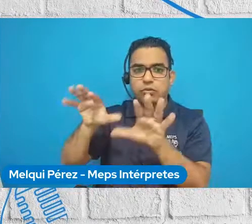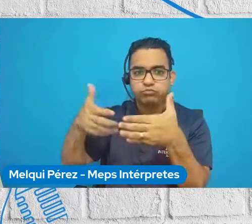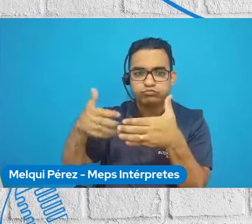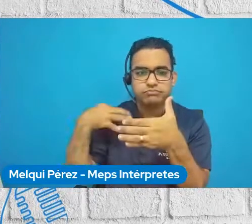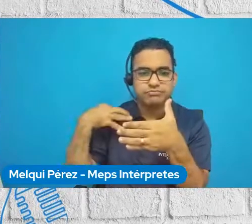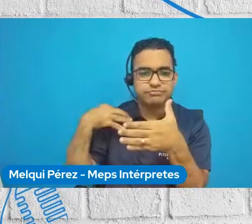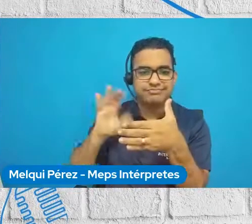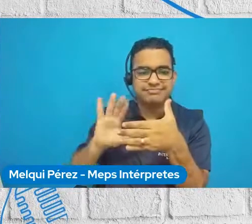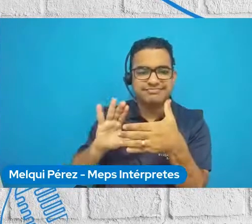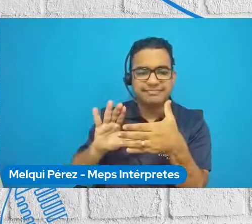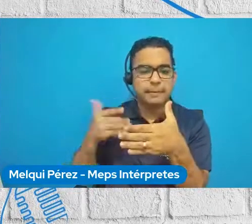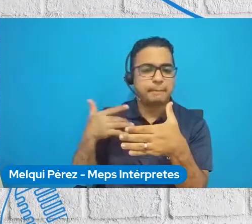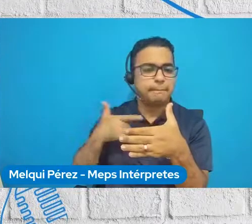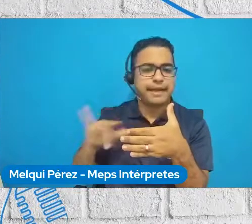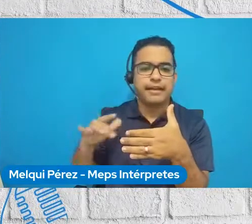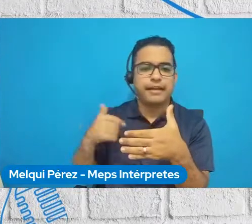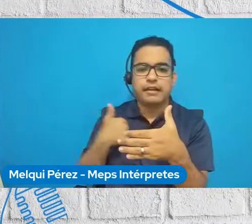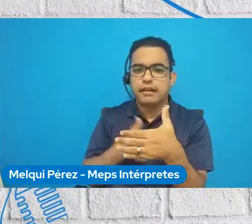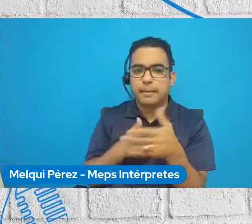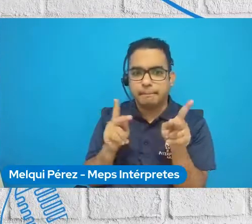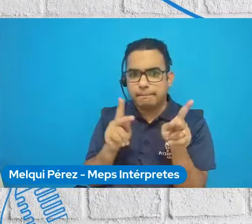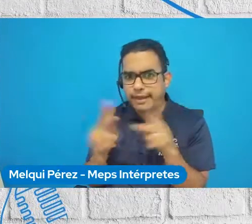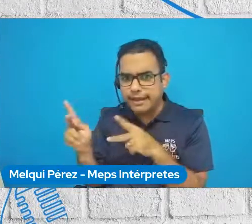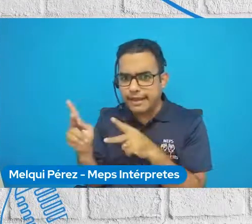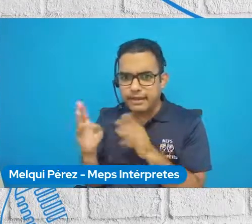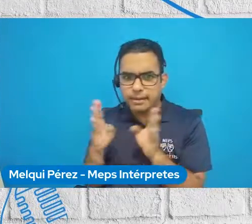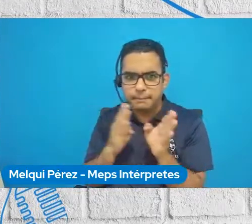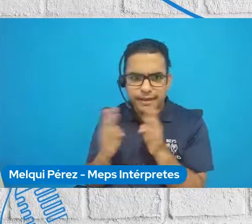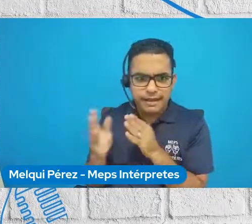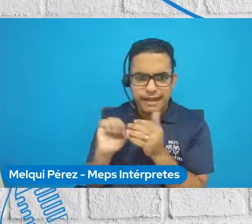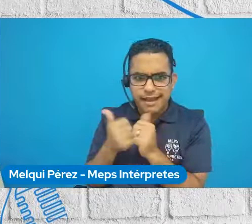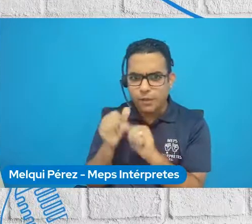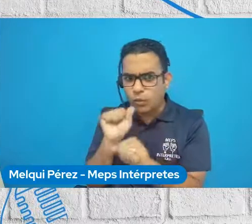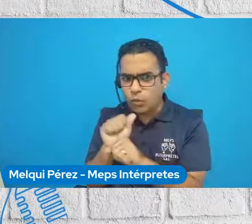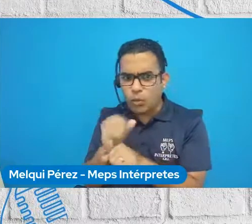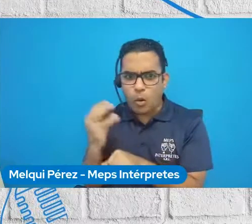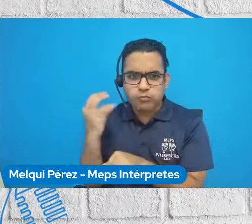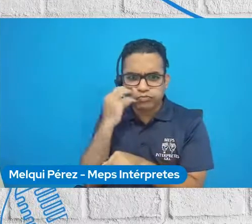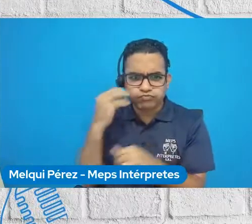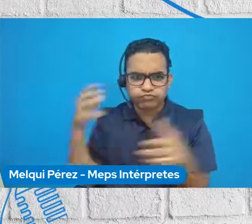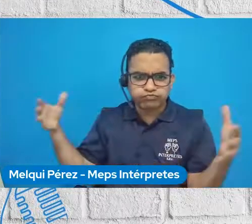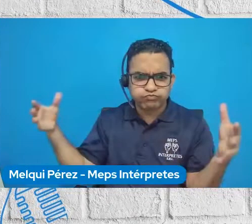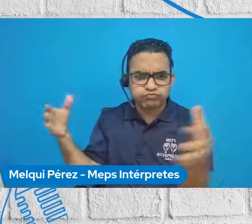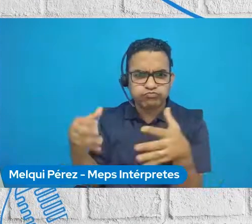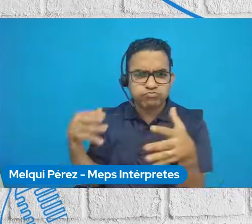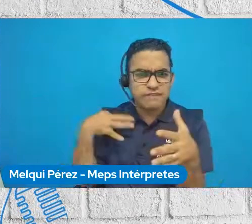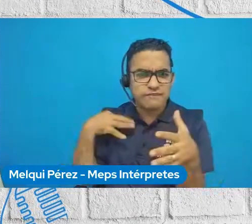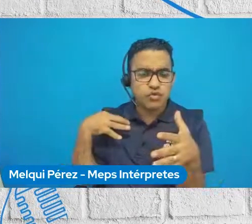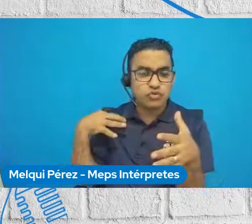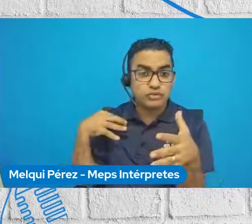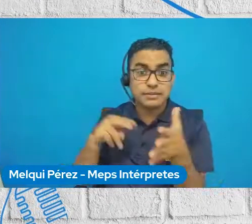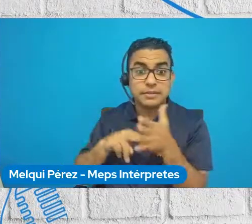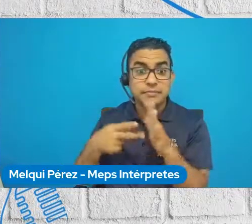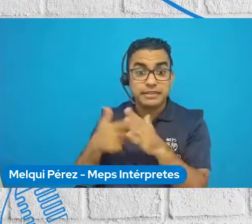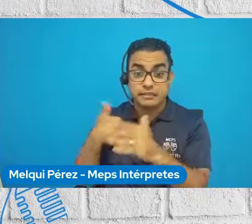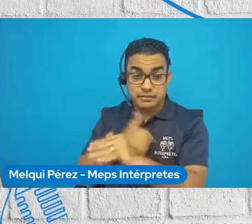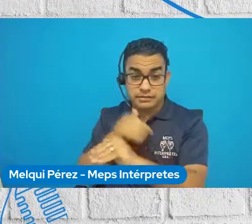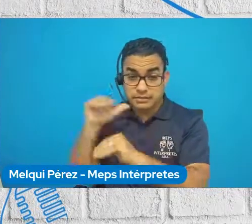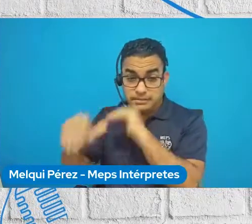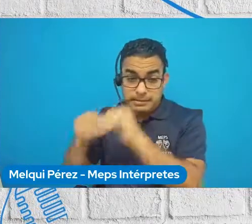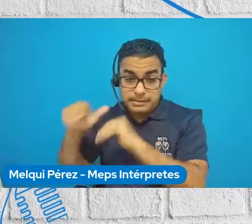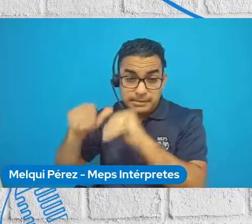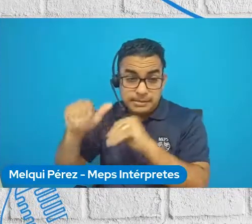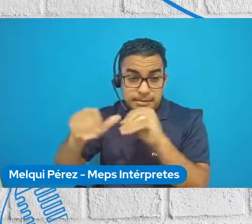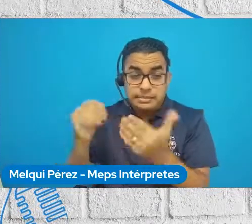ONU que ejecutábamos la metodología de voluntariado masivo de voluntarios ONU, la cual consiste en gestionar voluntarios